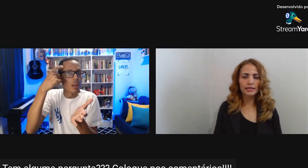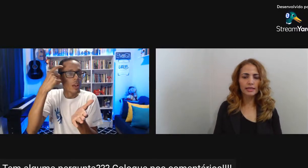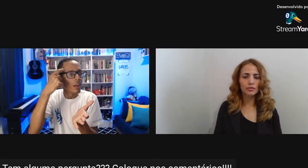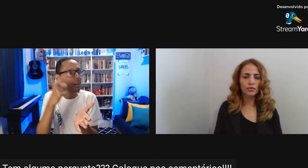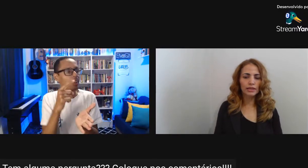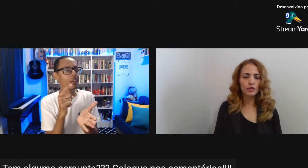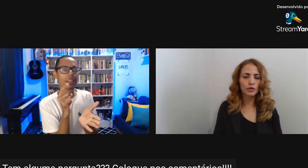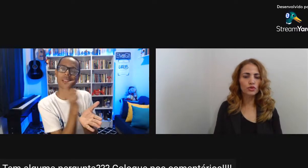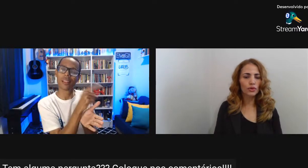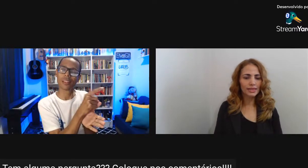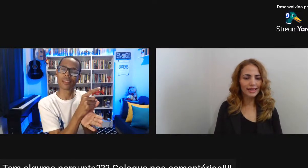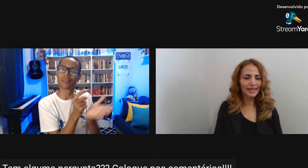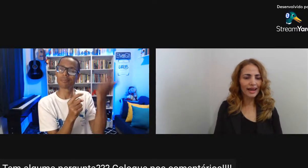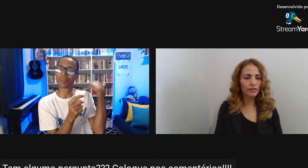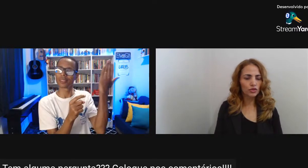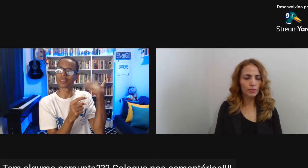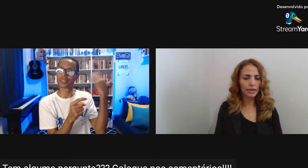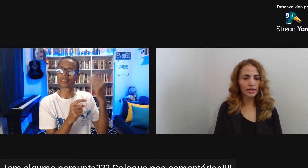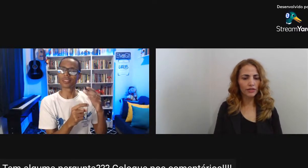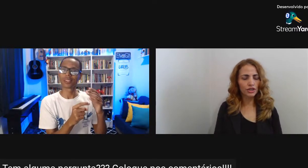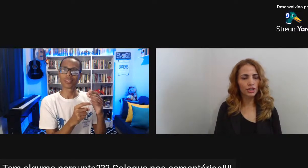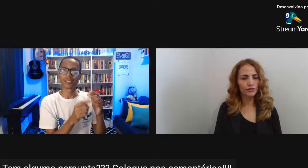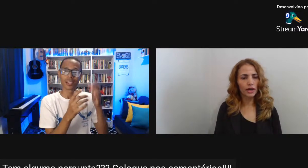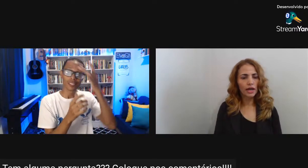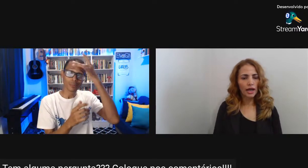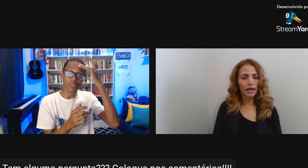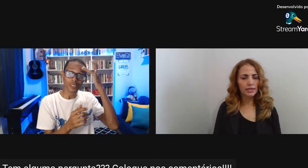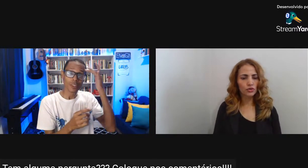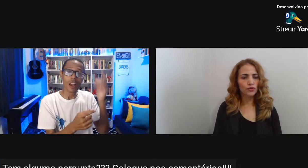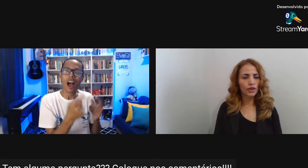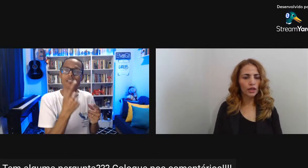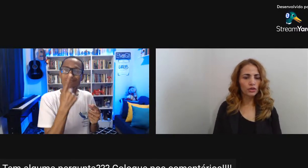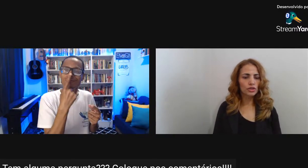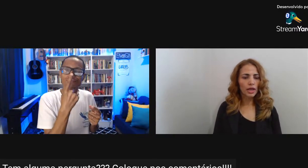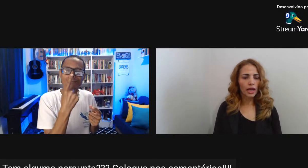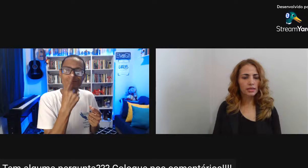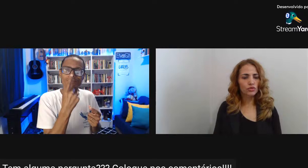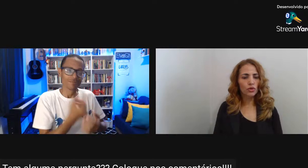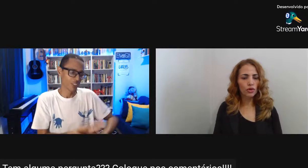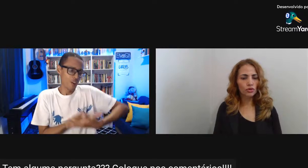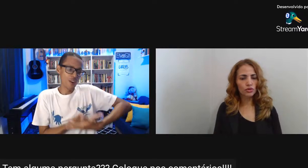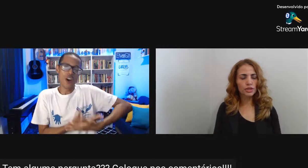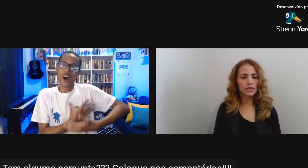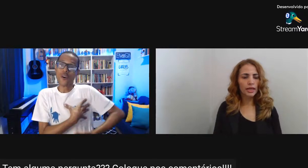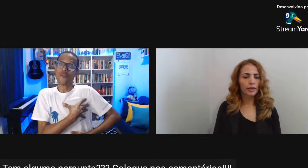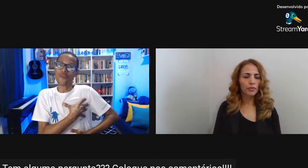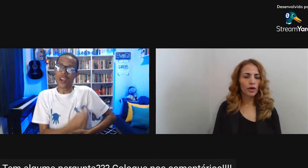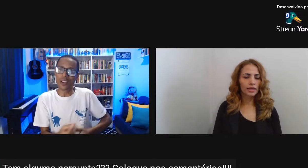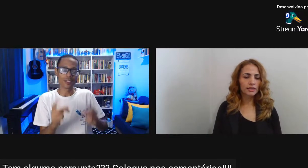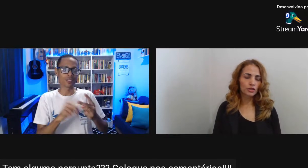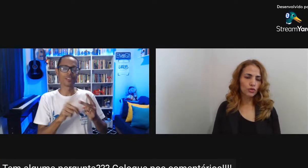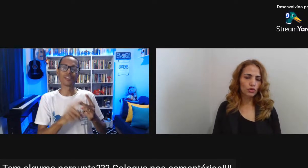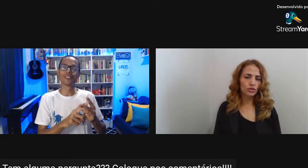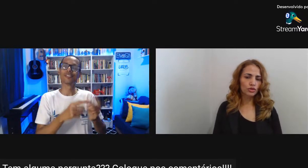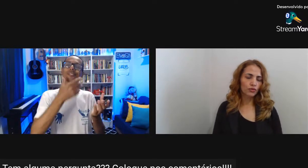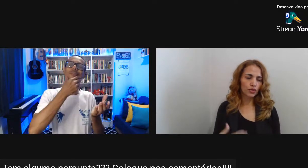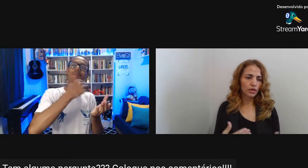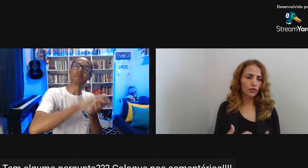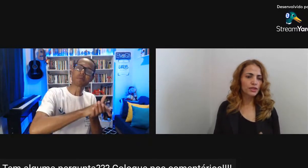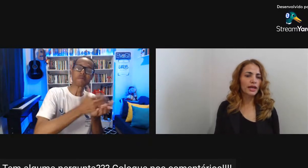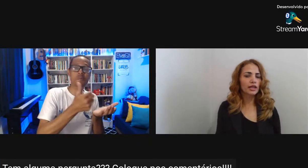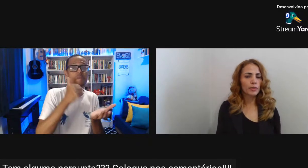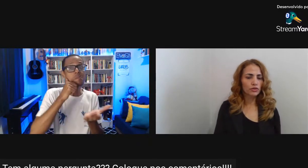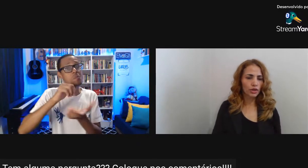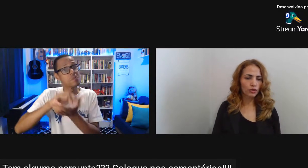que Essas pessoas Se ligavam De maneira afetiva A seus filhos A seus cônjuges Embora esses cônjuges Não